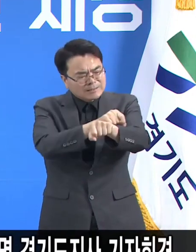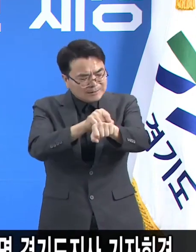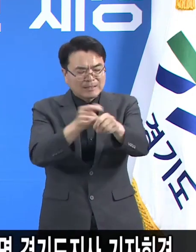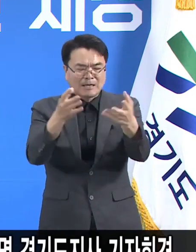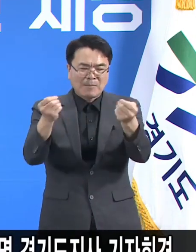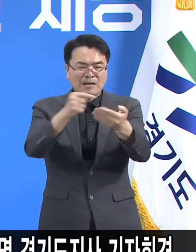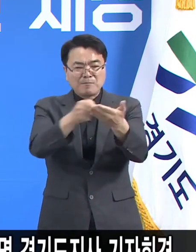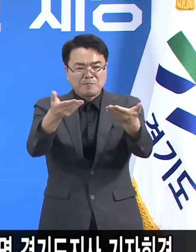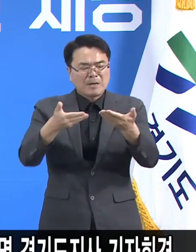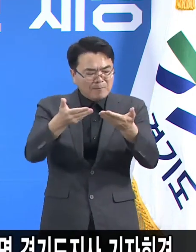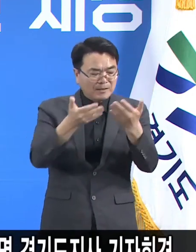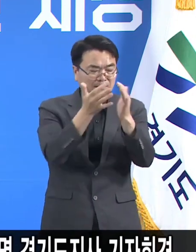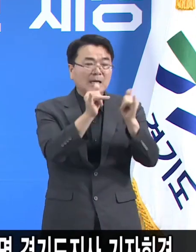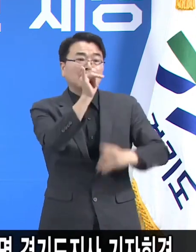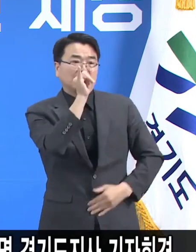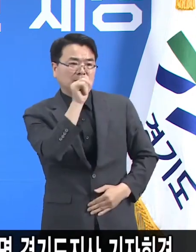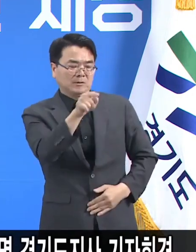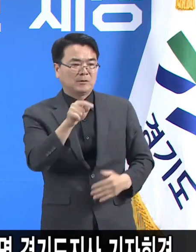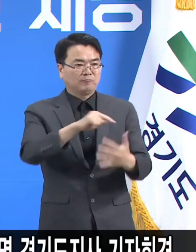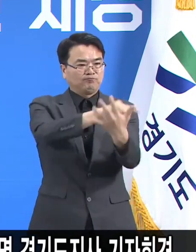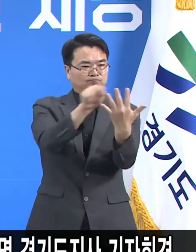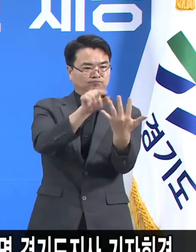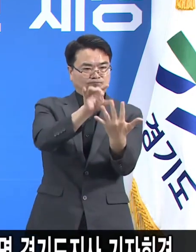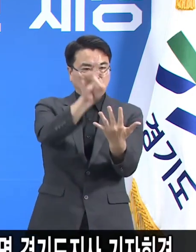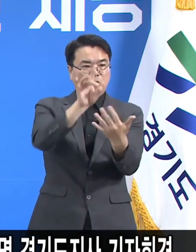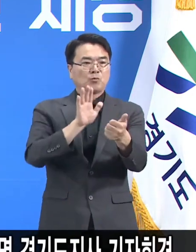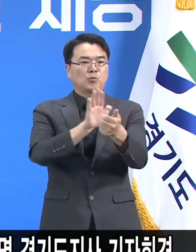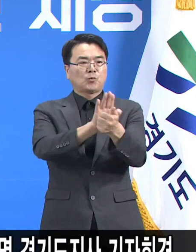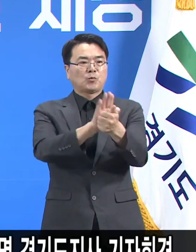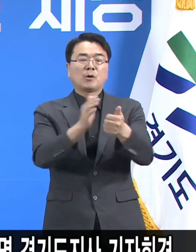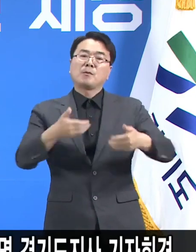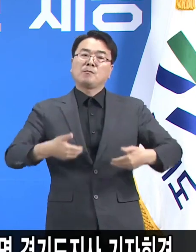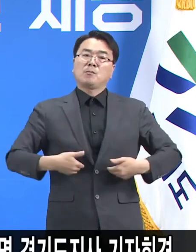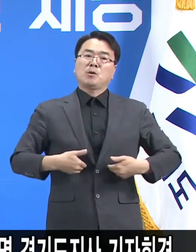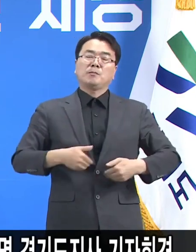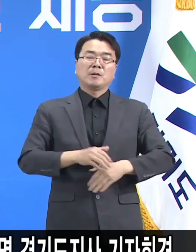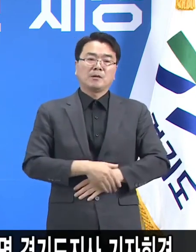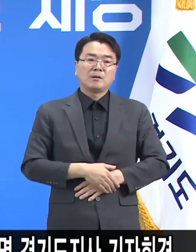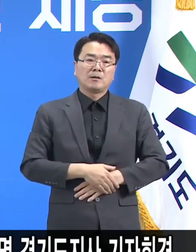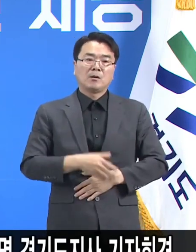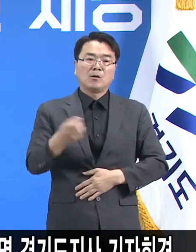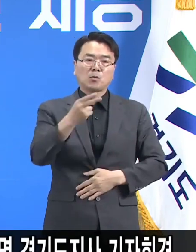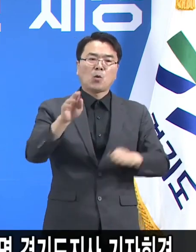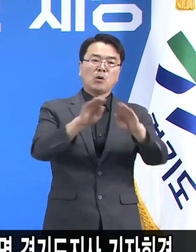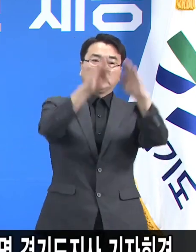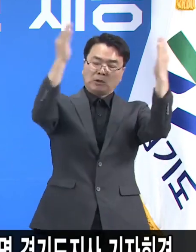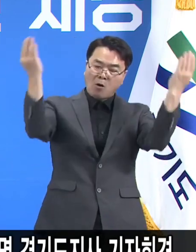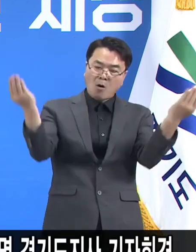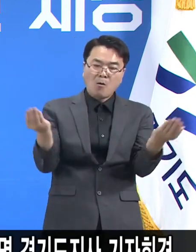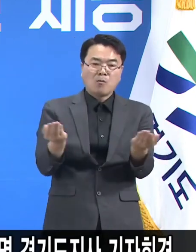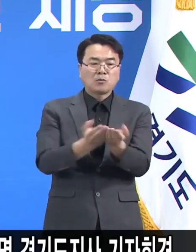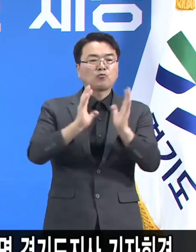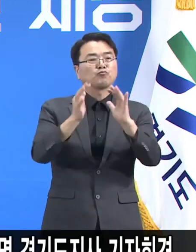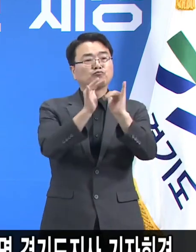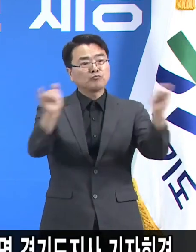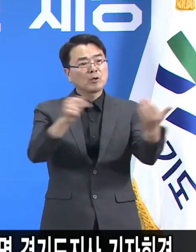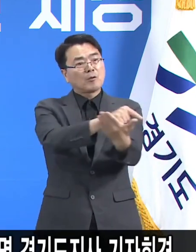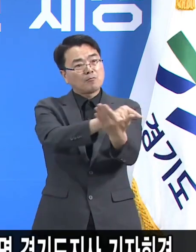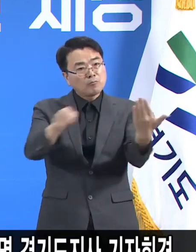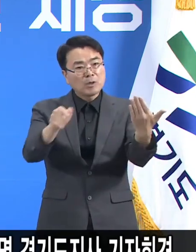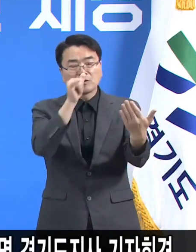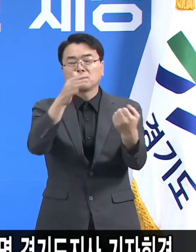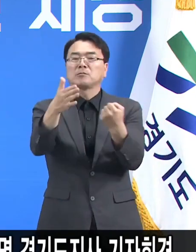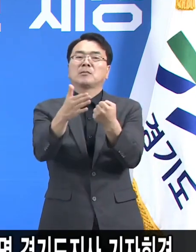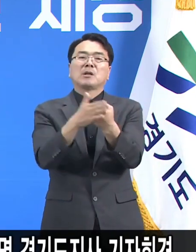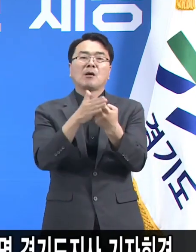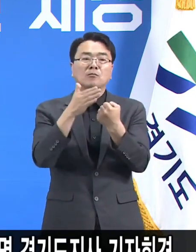선별적 지원도 필요합니다. 그리고 전체적으로 온 국민들이 다 피해를 입었기 때문에